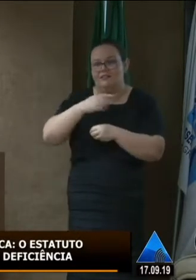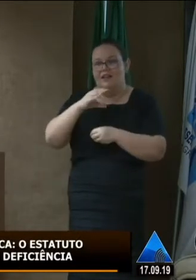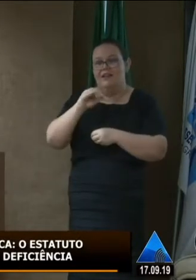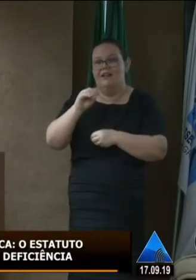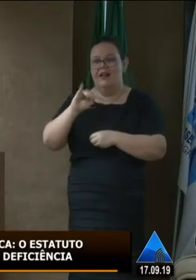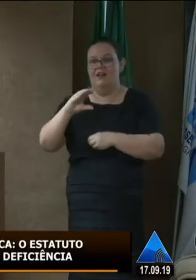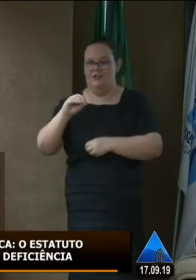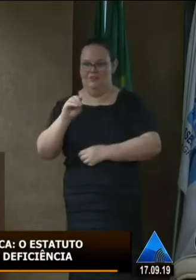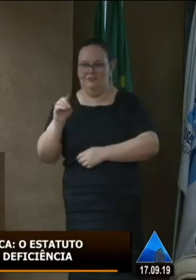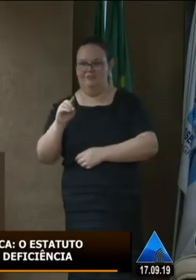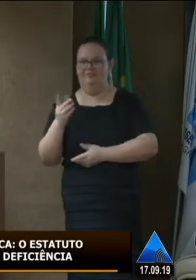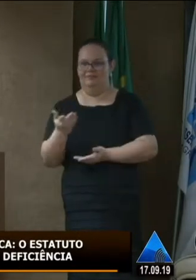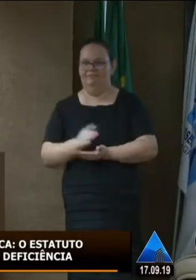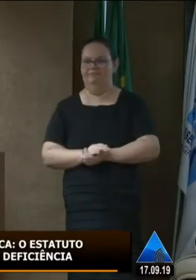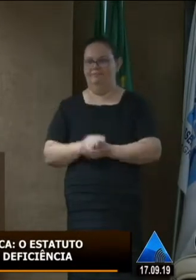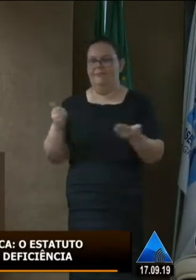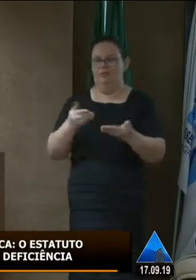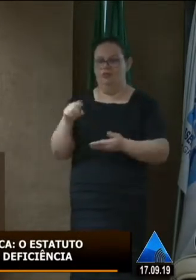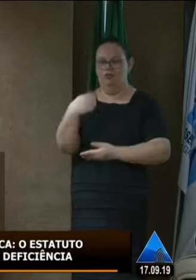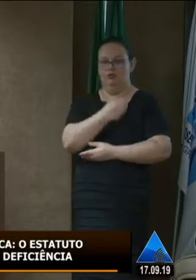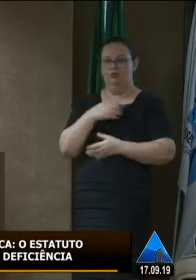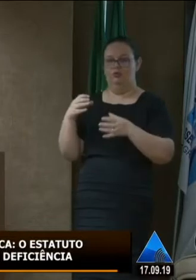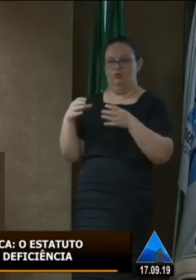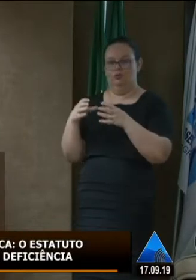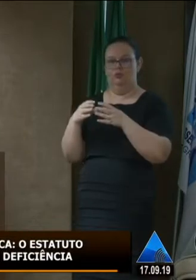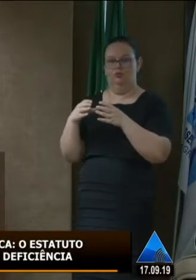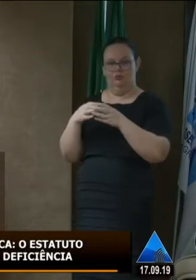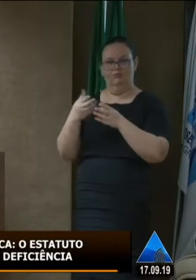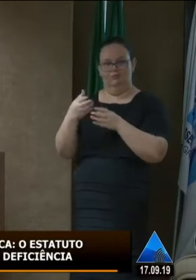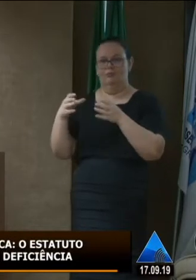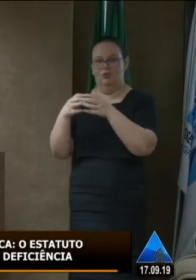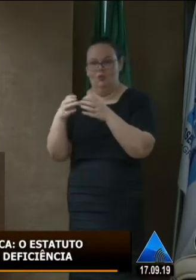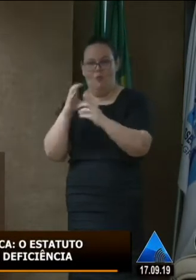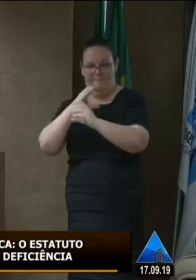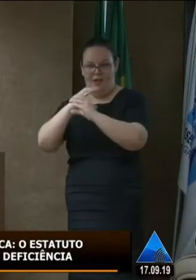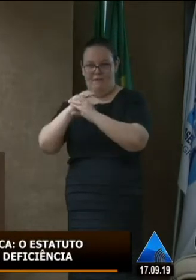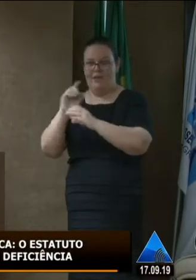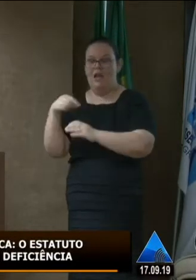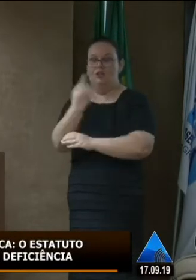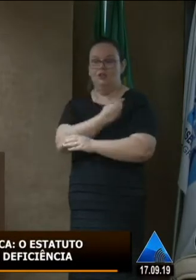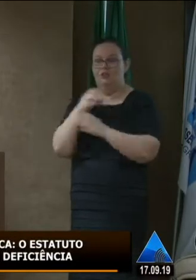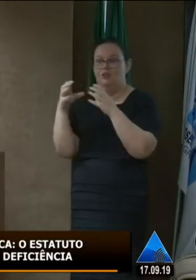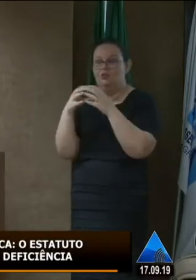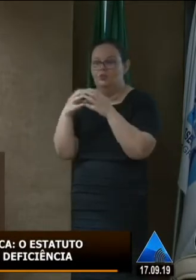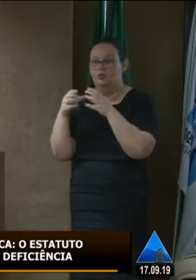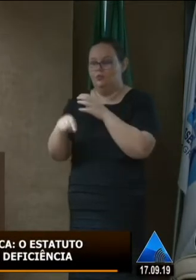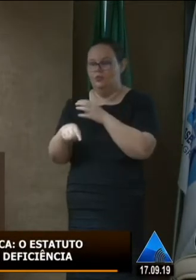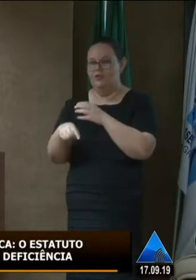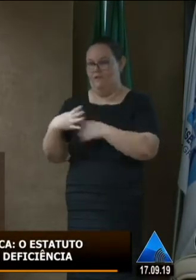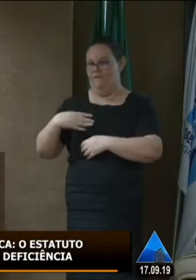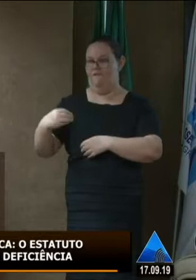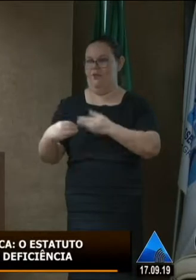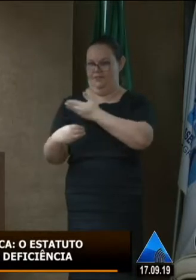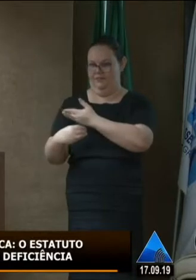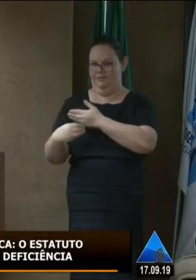hoje o nosso grupo nós contamos e aqui vem a minha fala em nome do meu filho que